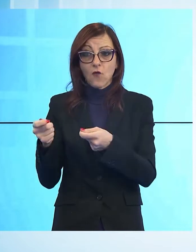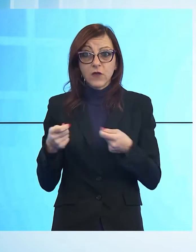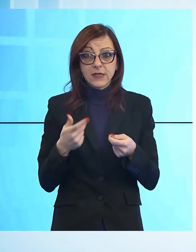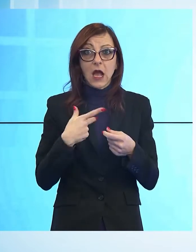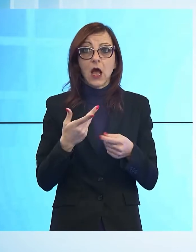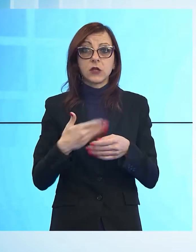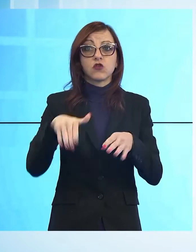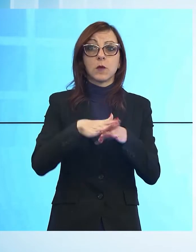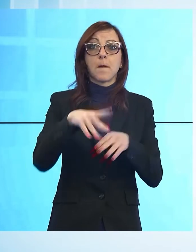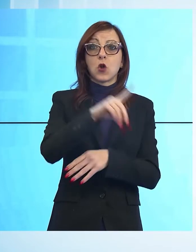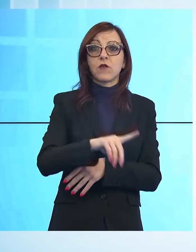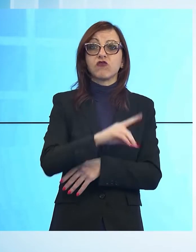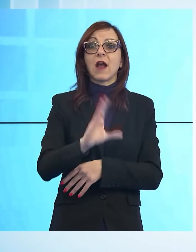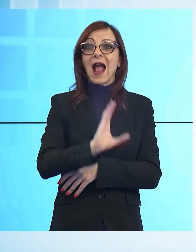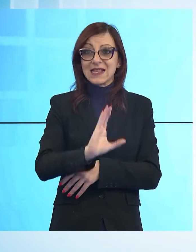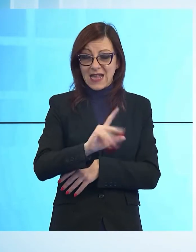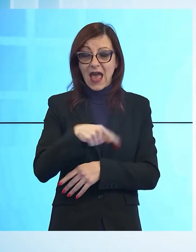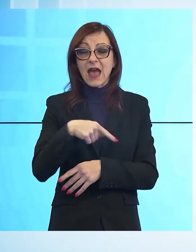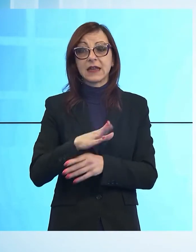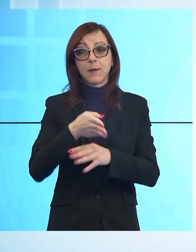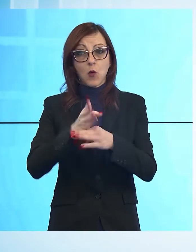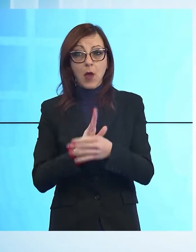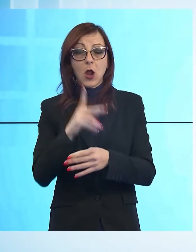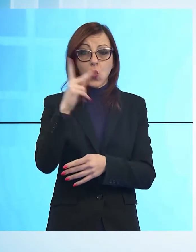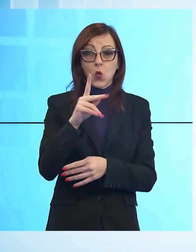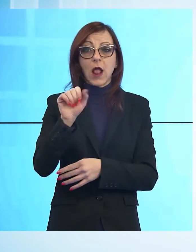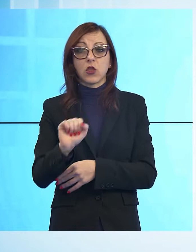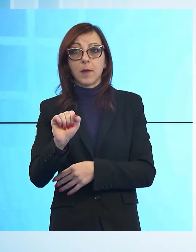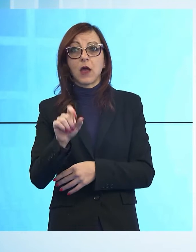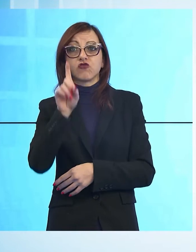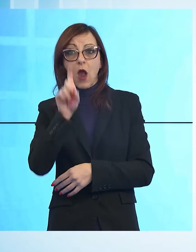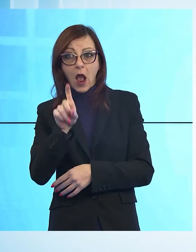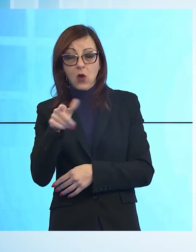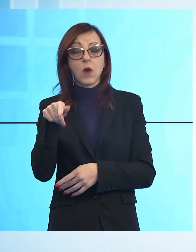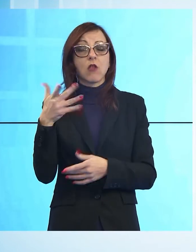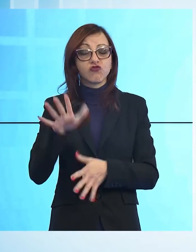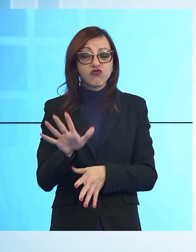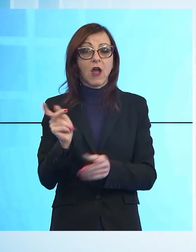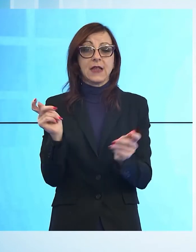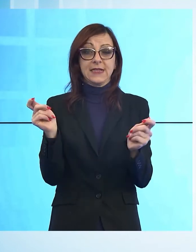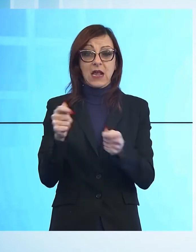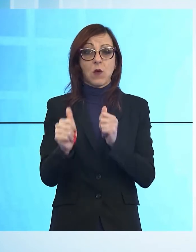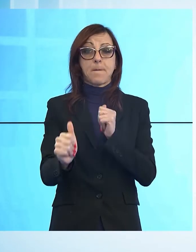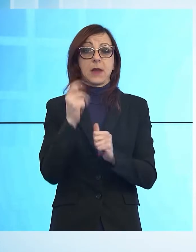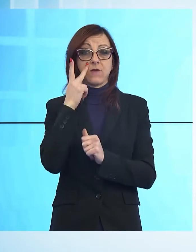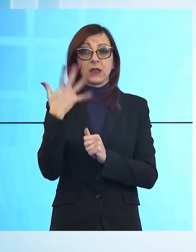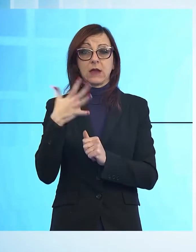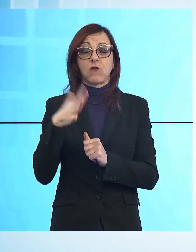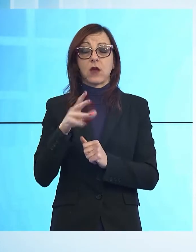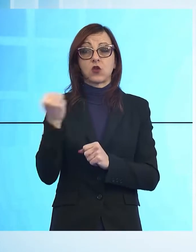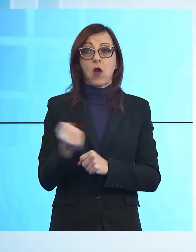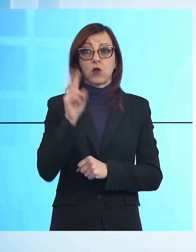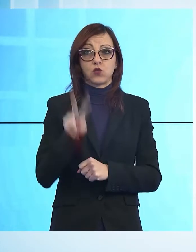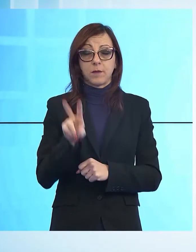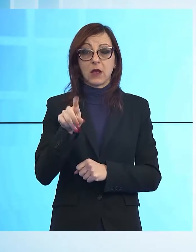provincia di Caserta, per la restante tra Lucca e Alto Pascio e L'Aquila, già oggetto di un sequestro preventivo nel 2020, ci sono